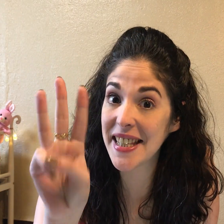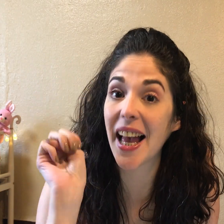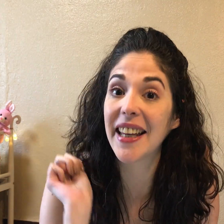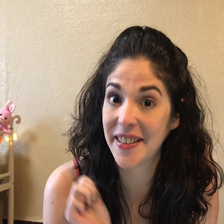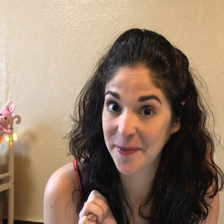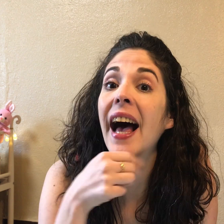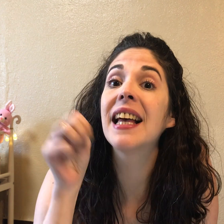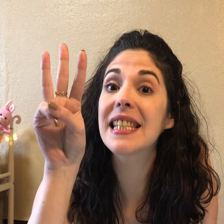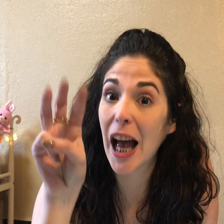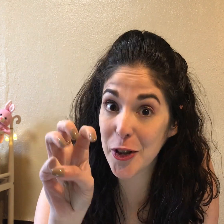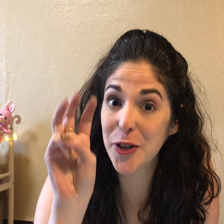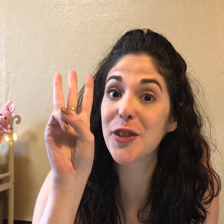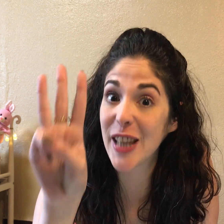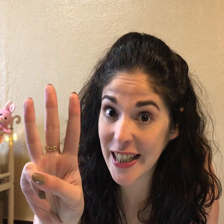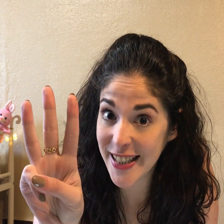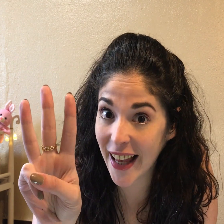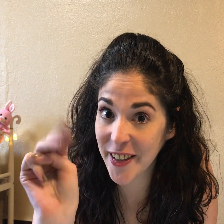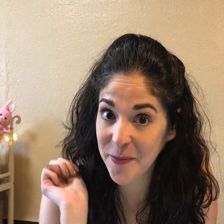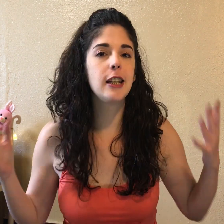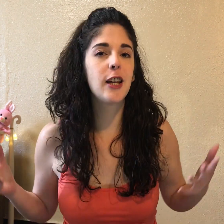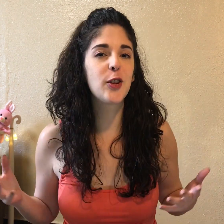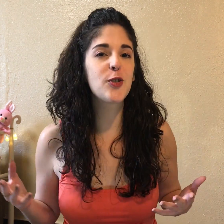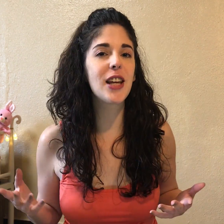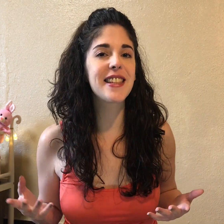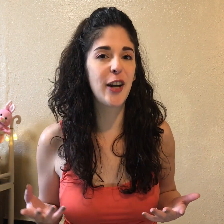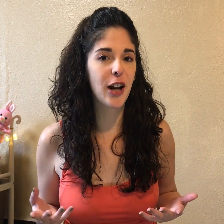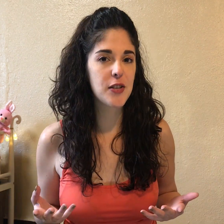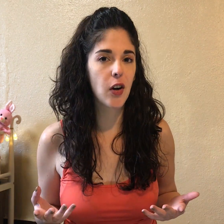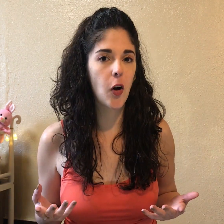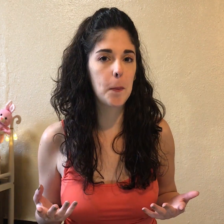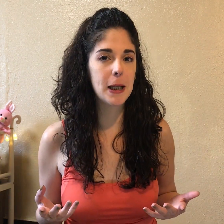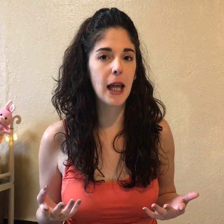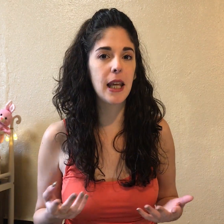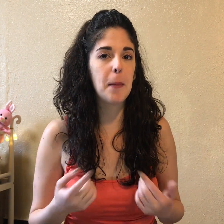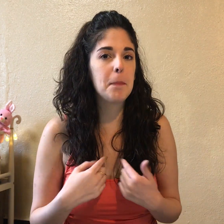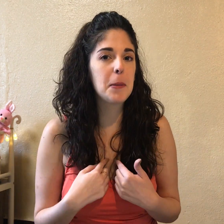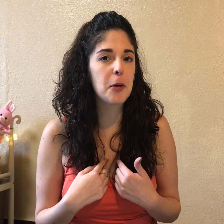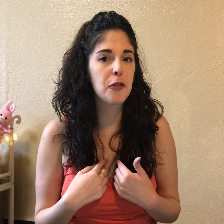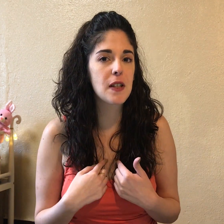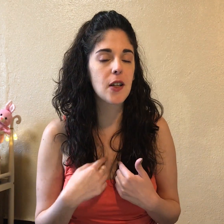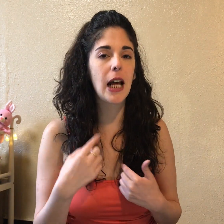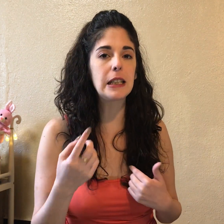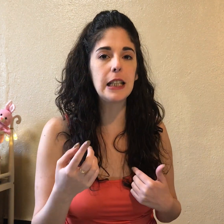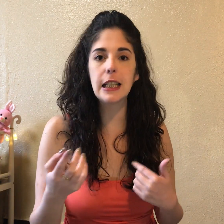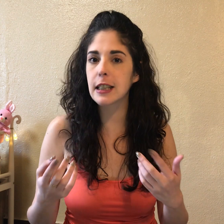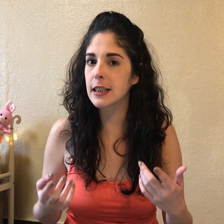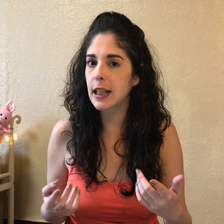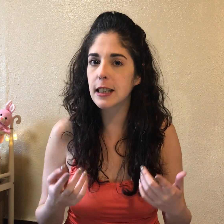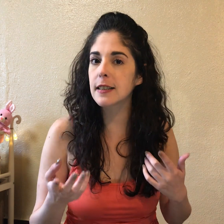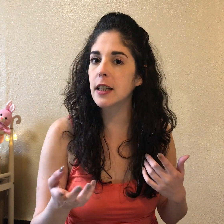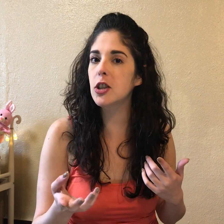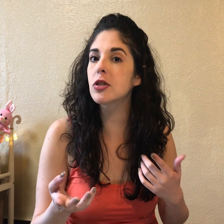sai. Sanju san sai. Y entonces la oración completa de Mi profesora tiene 33 años.